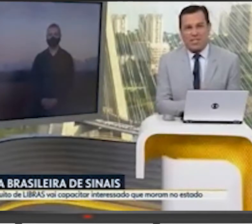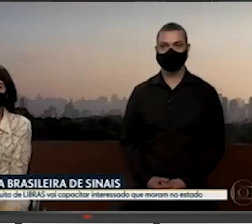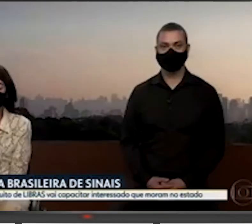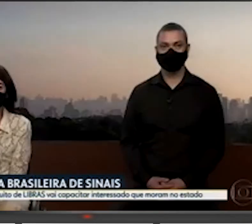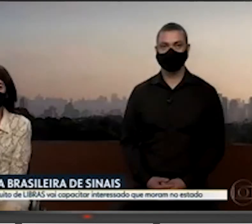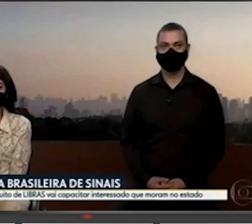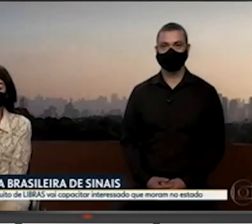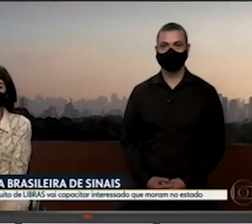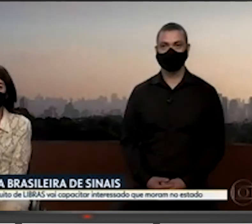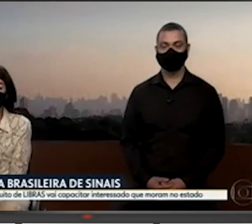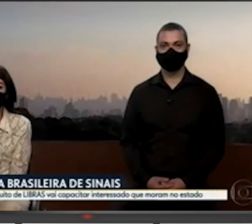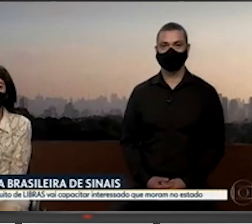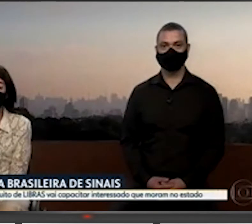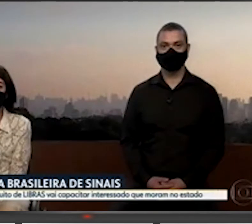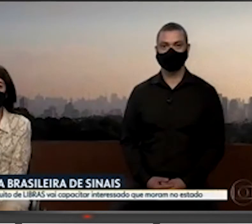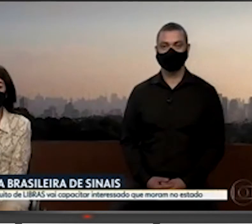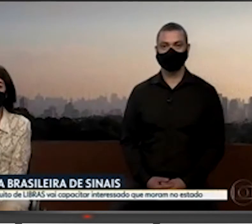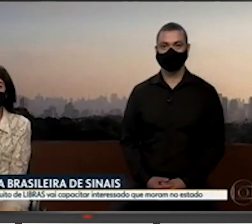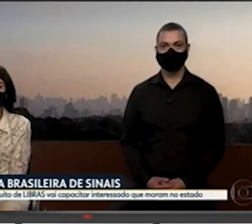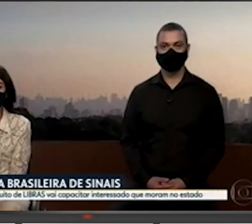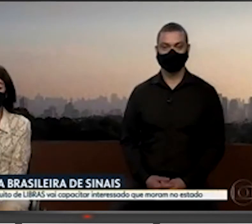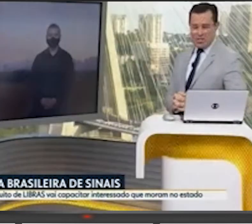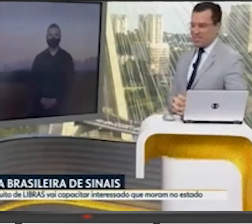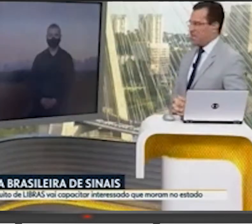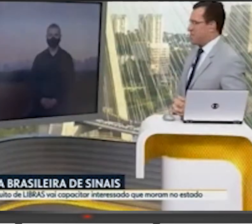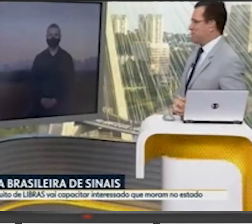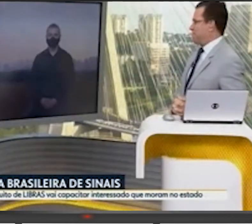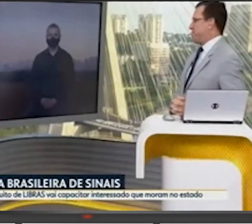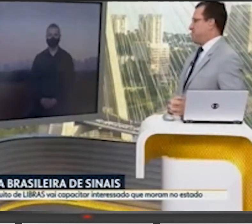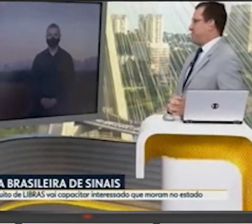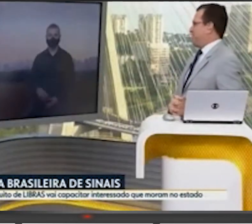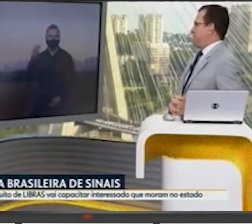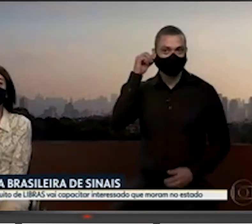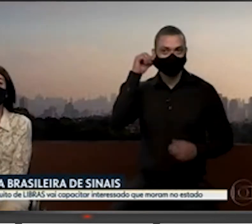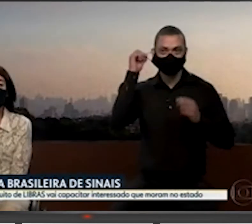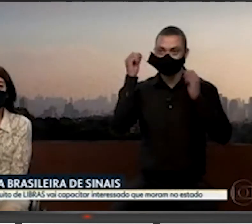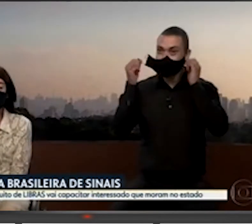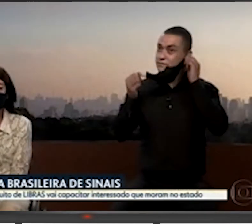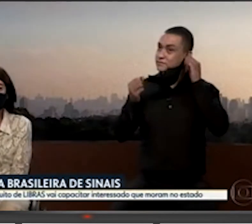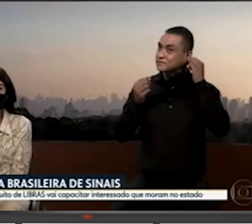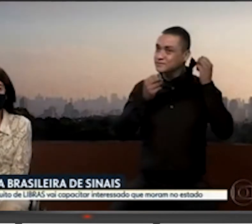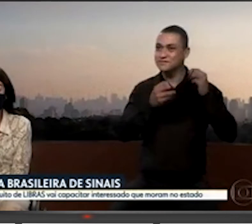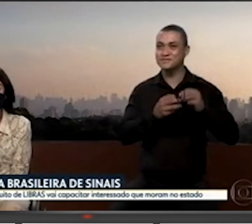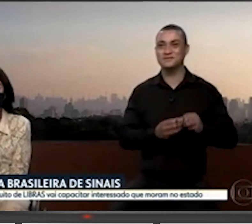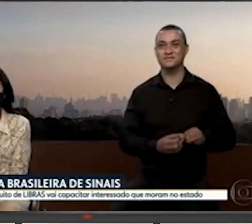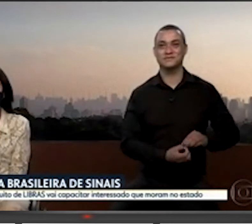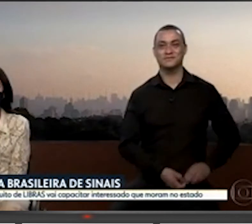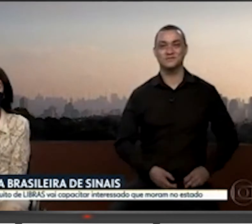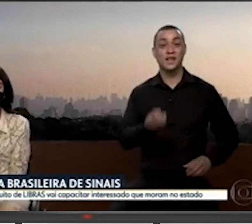a entrevista em Libras. Bom dia para vocês. Bom dia, meu querido Rodrigo, bom dia a